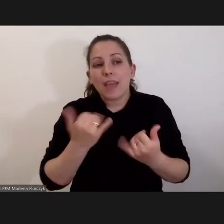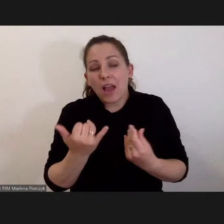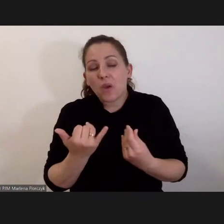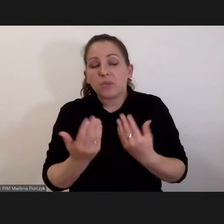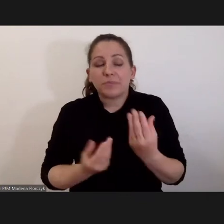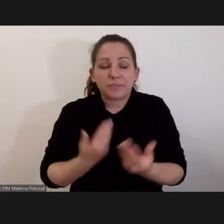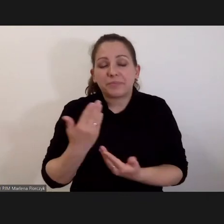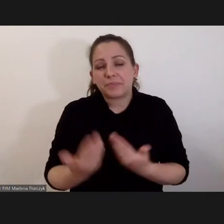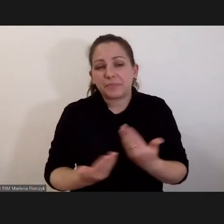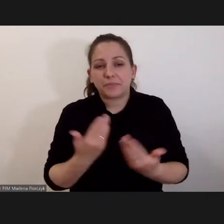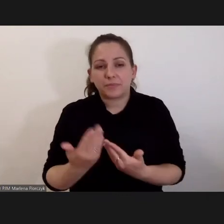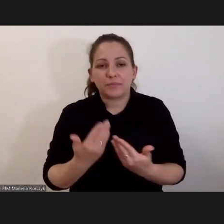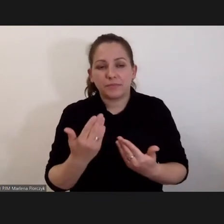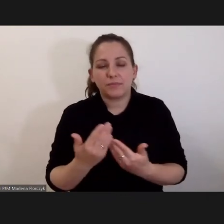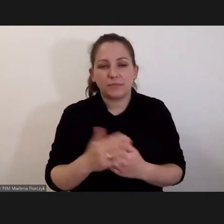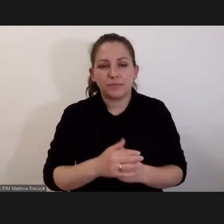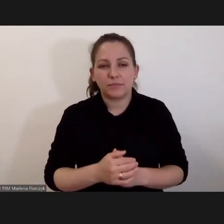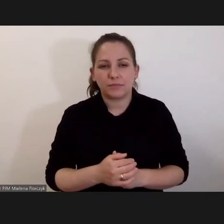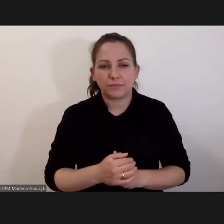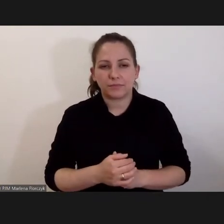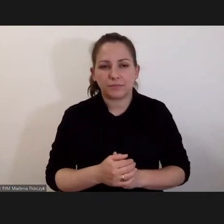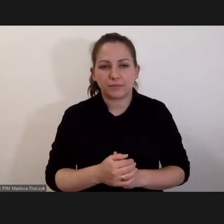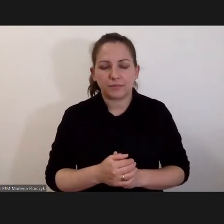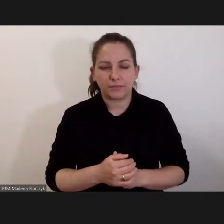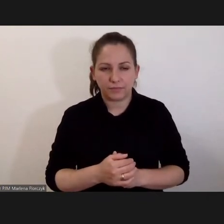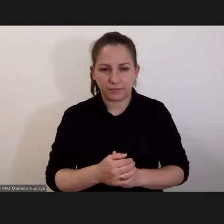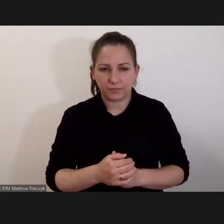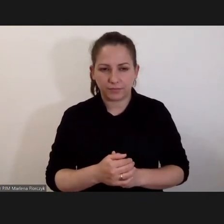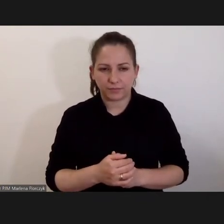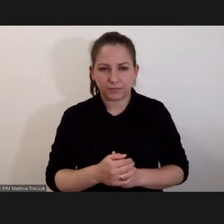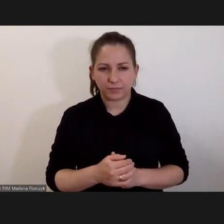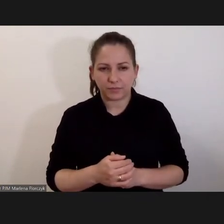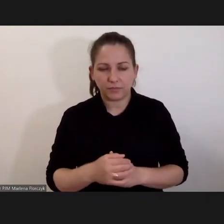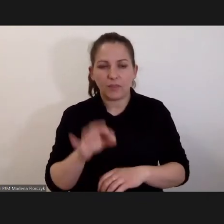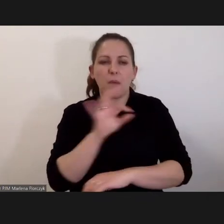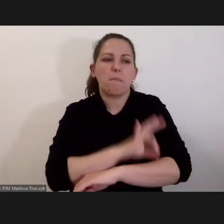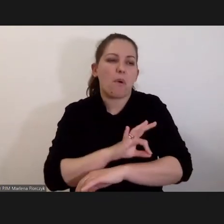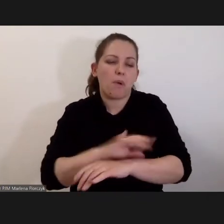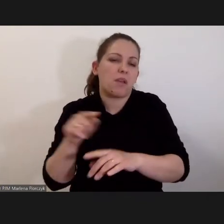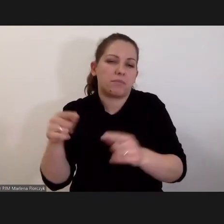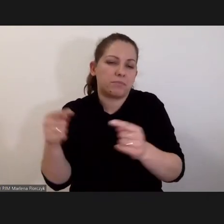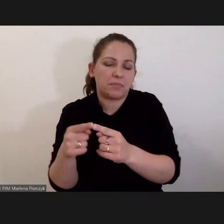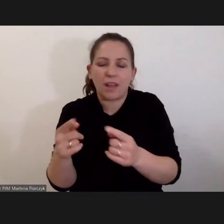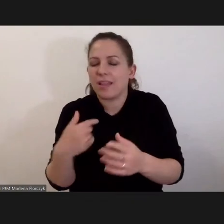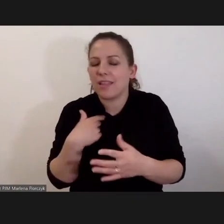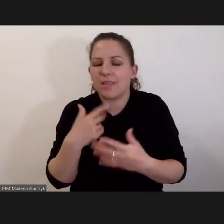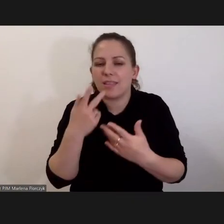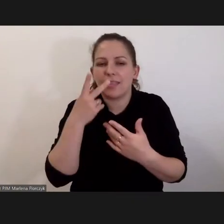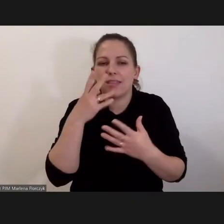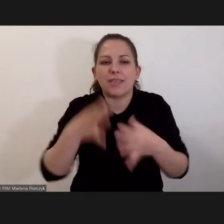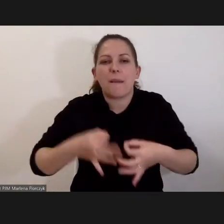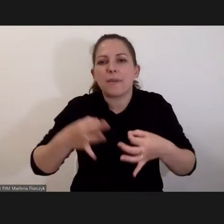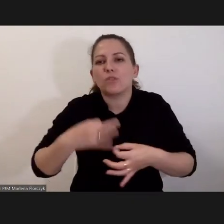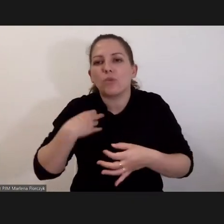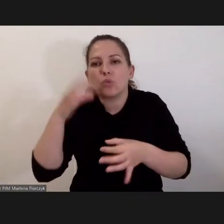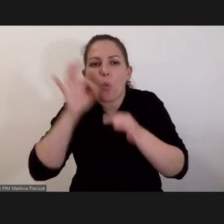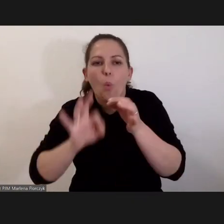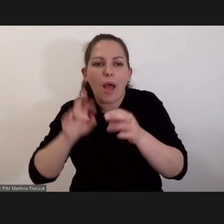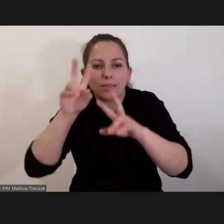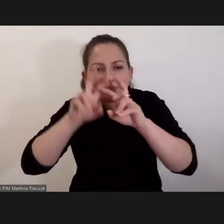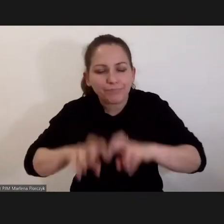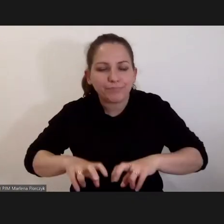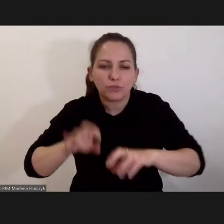retoryka za takim projektem idzie. Przepraszam, nie jestem na tyle na bieżąco, żeby się do tego w szczegółach